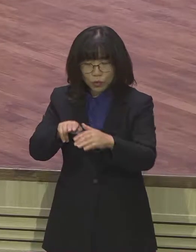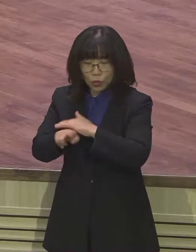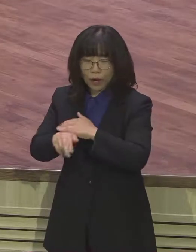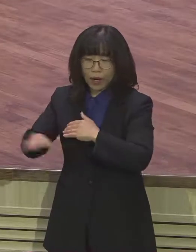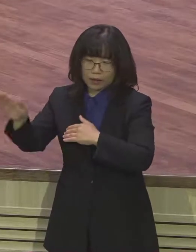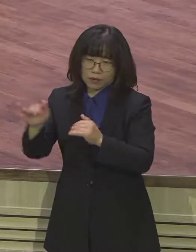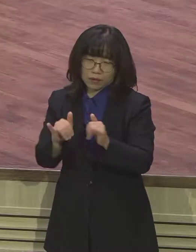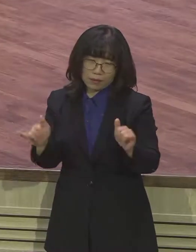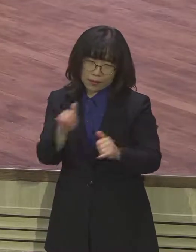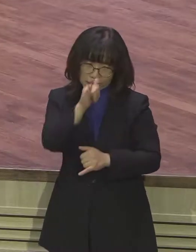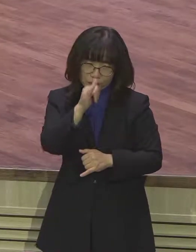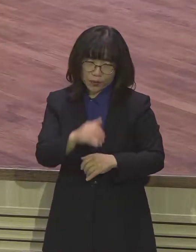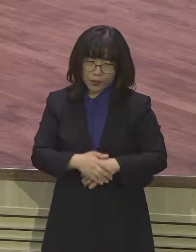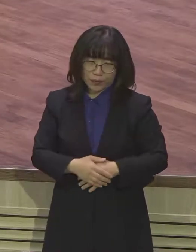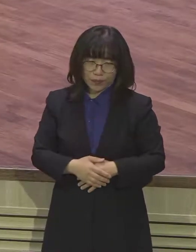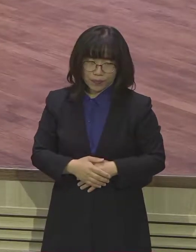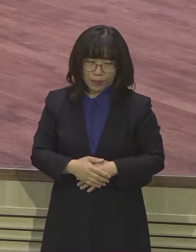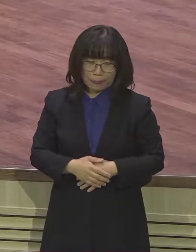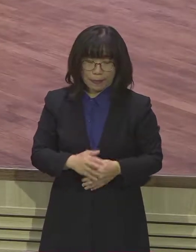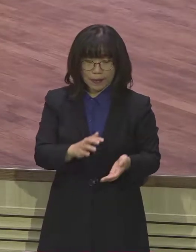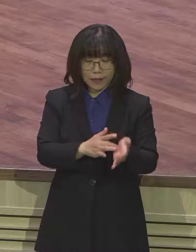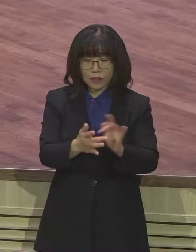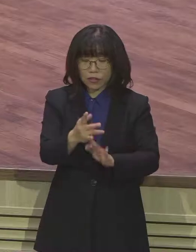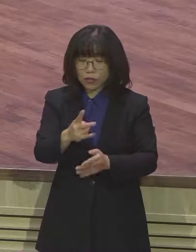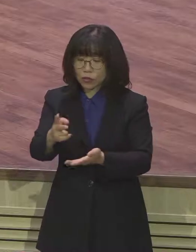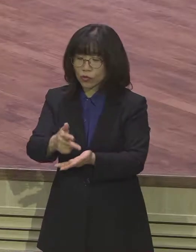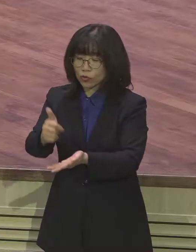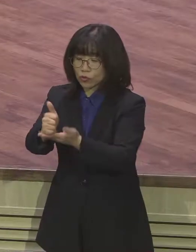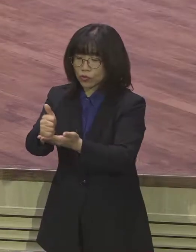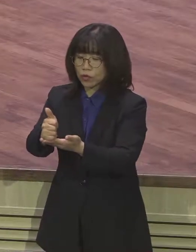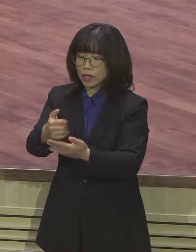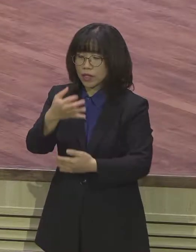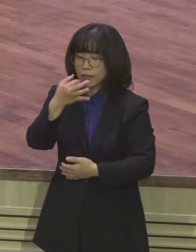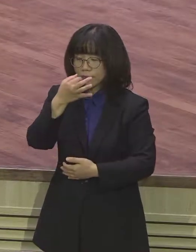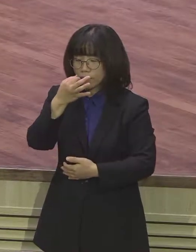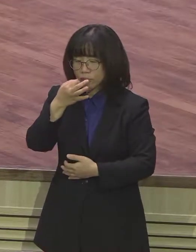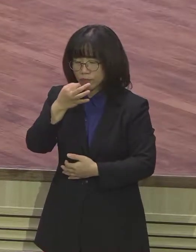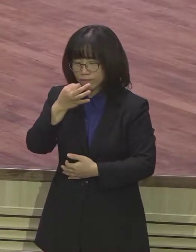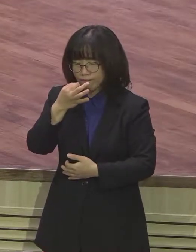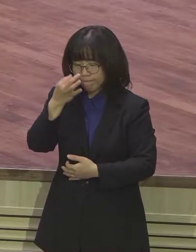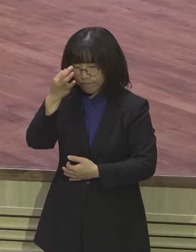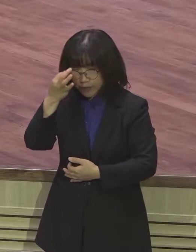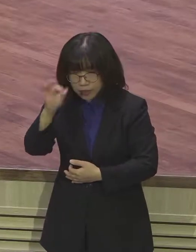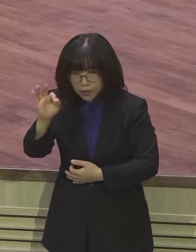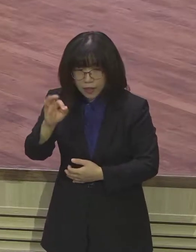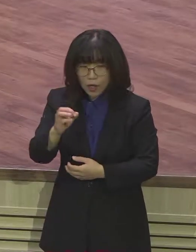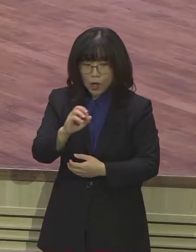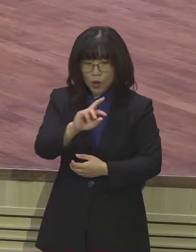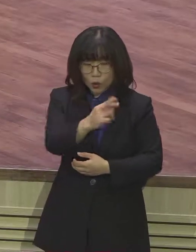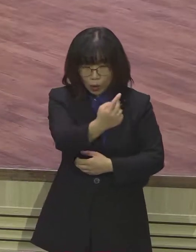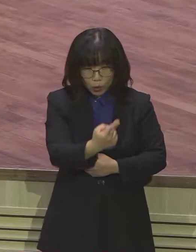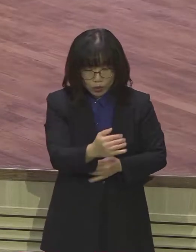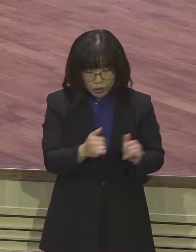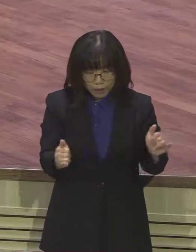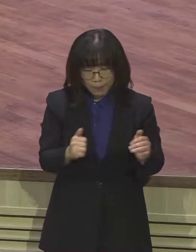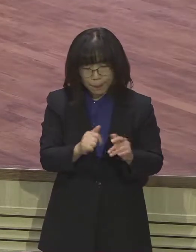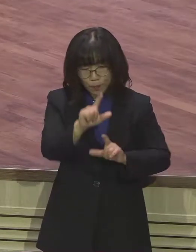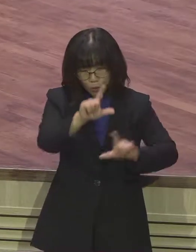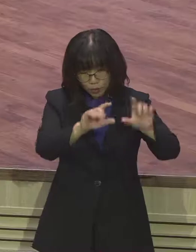정말 예수님을 주라신하고 해계하고 돌아오시는 분들을 보면 우울증과 공강장애로 내가 너무 힘들었지만 목사님